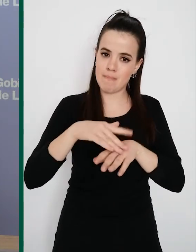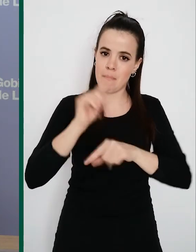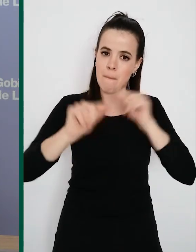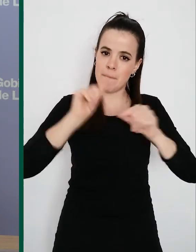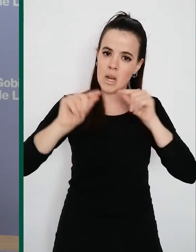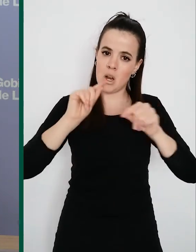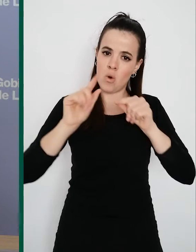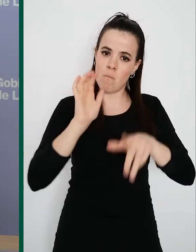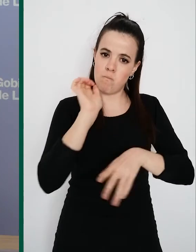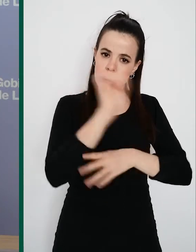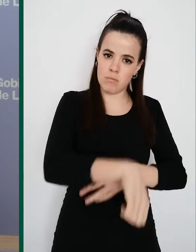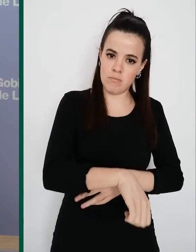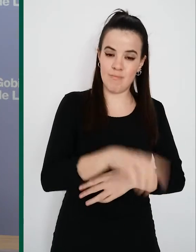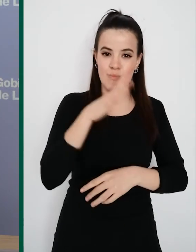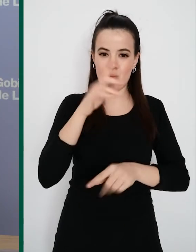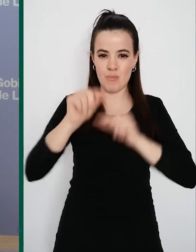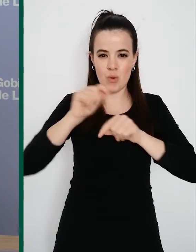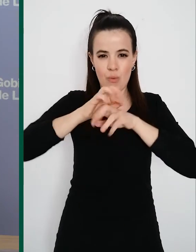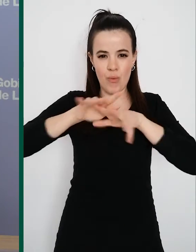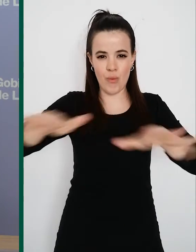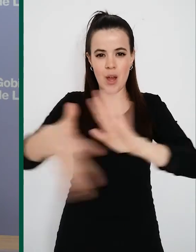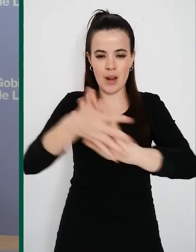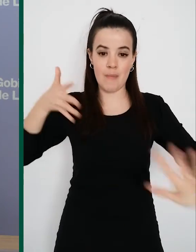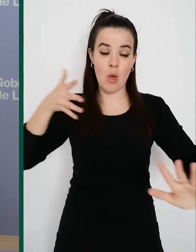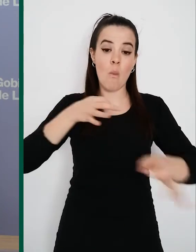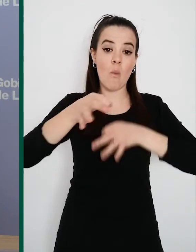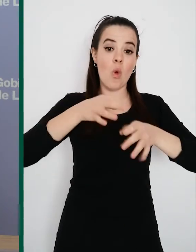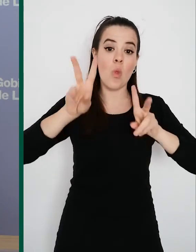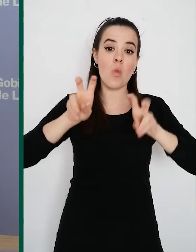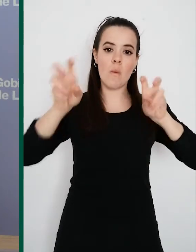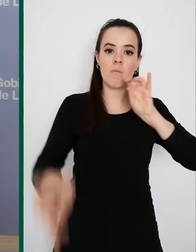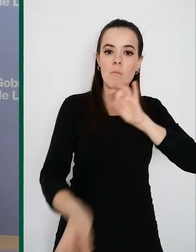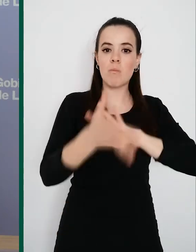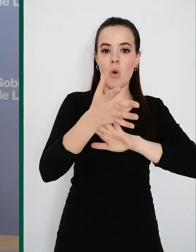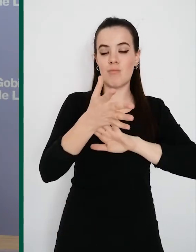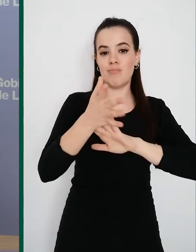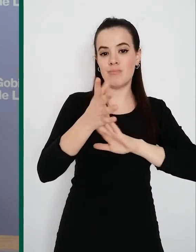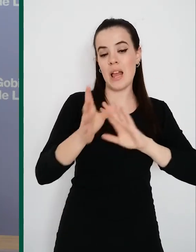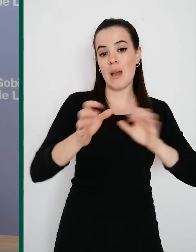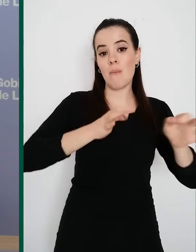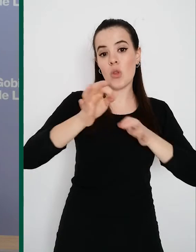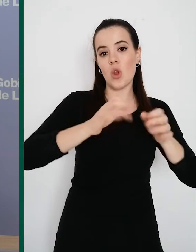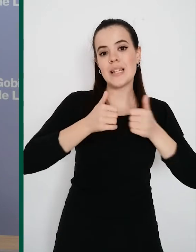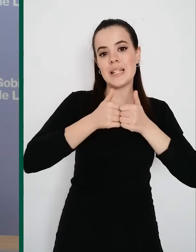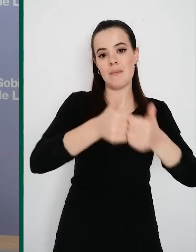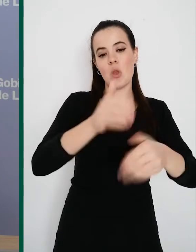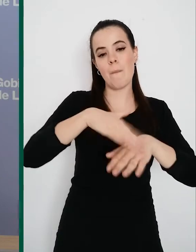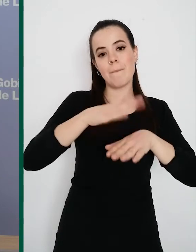rápido, mediante un nuevo protocolo de seguimiento proactivo que va a guiar diariamente el abordaje asistencial y terapéutico,